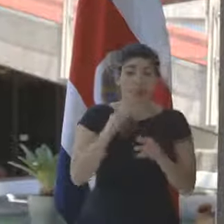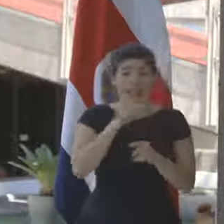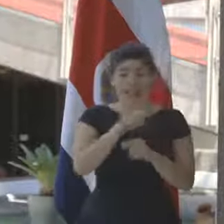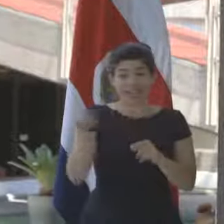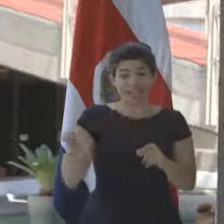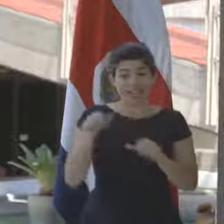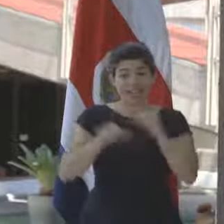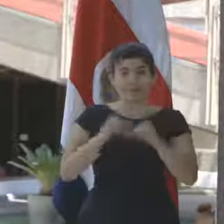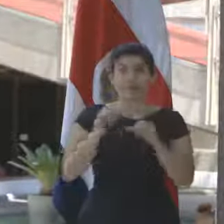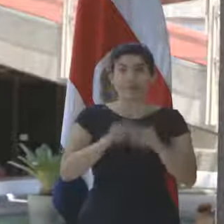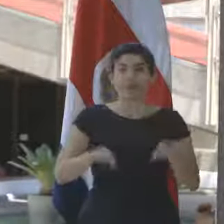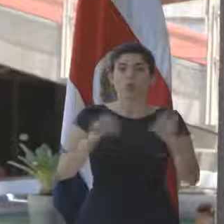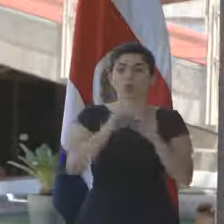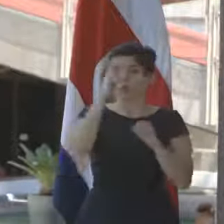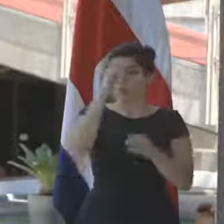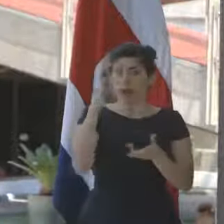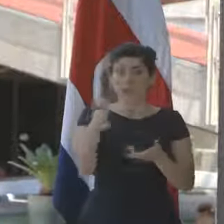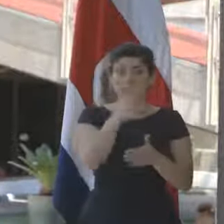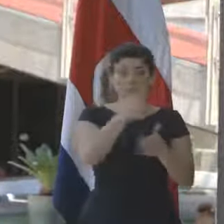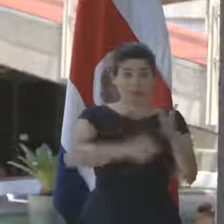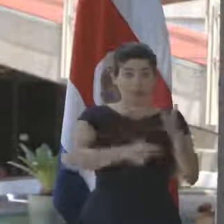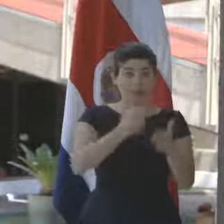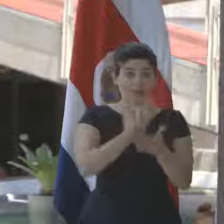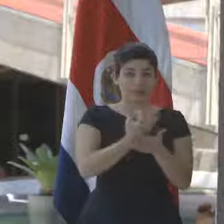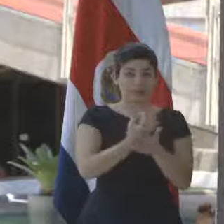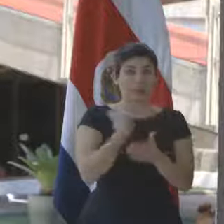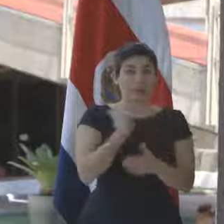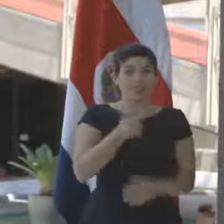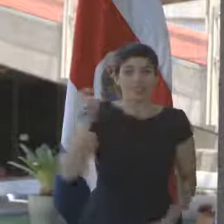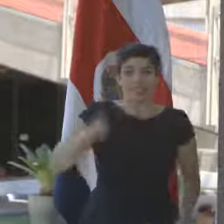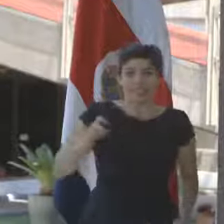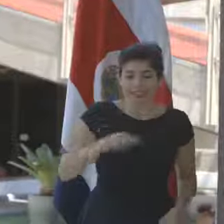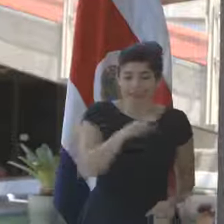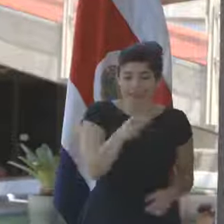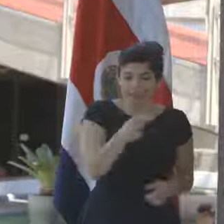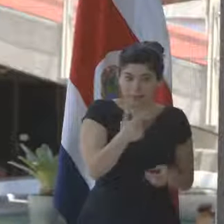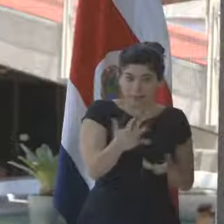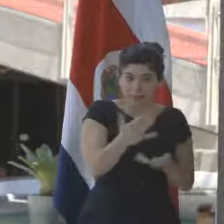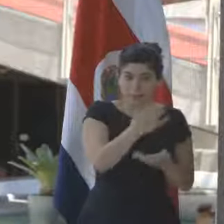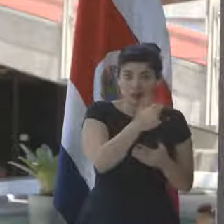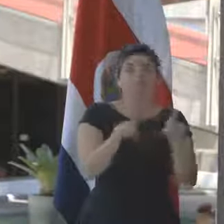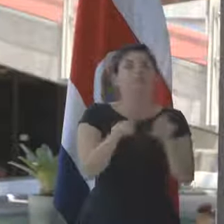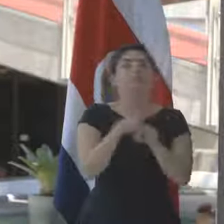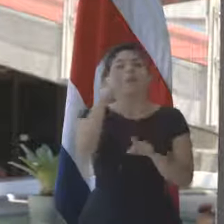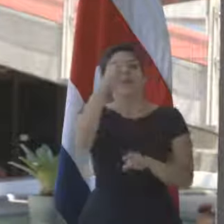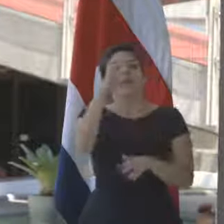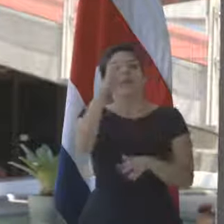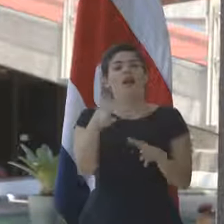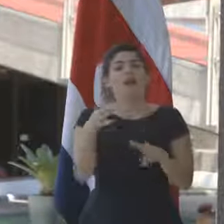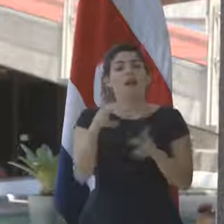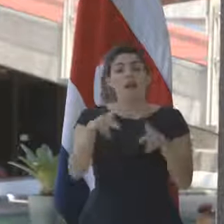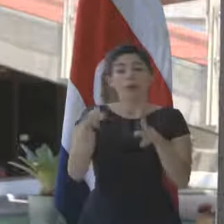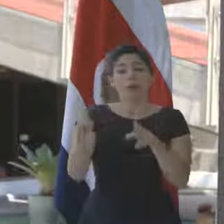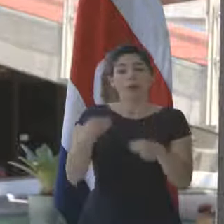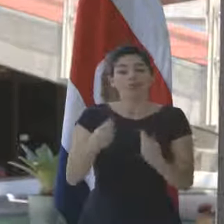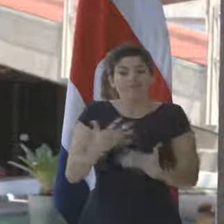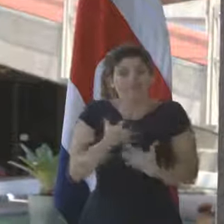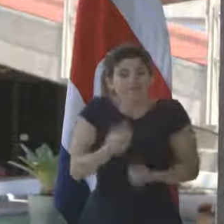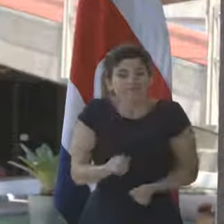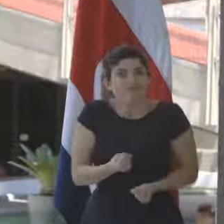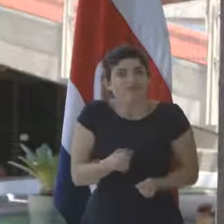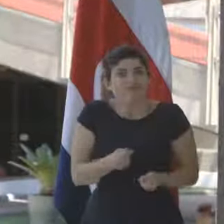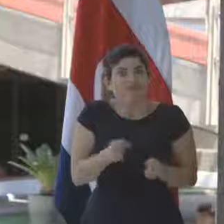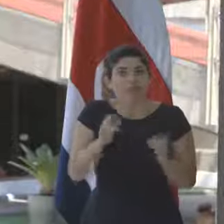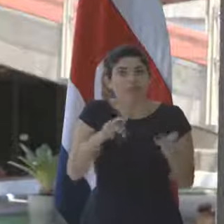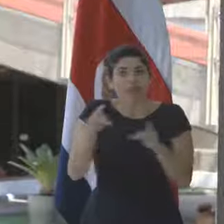para la recaudación fiscal. Es decir, necesitamos esos recursos, pero también para llevar confianza a las personas